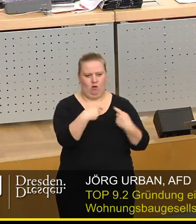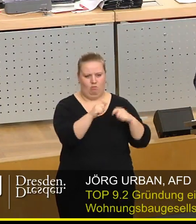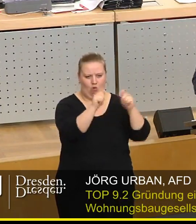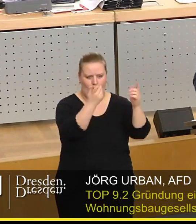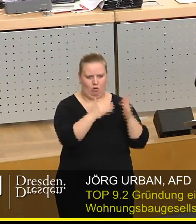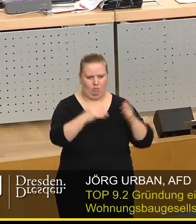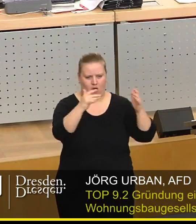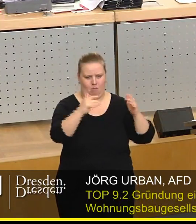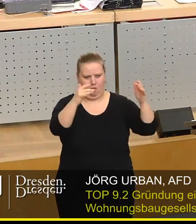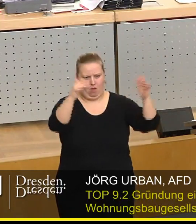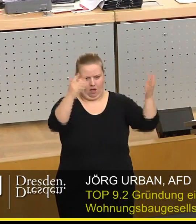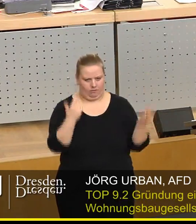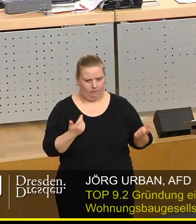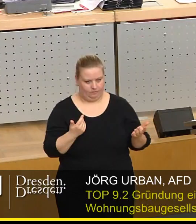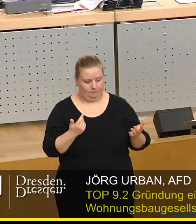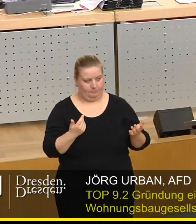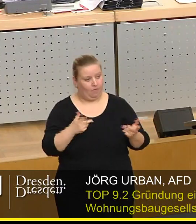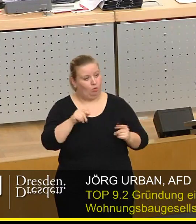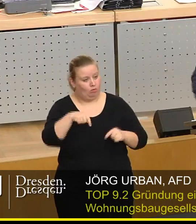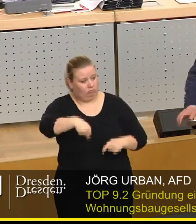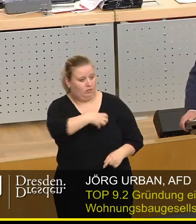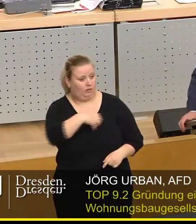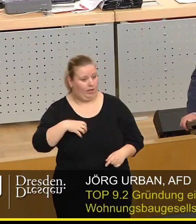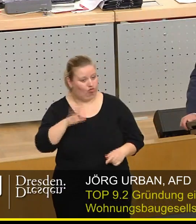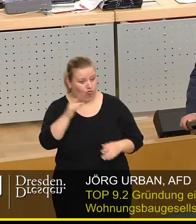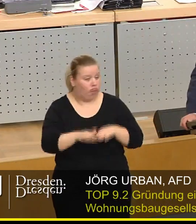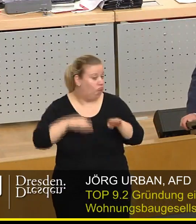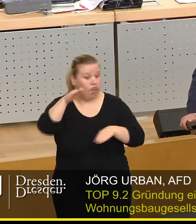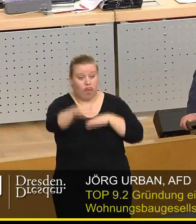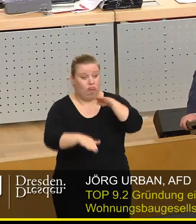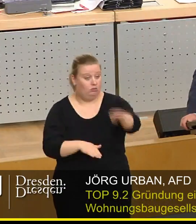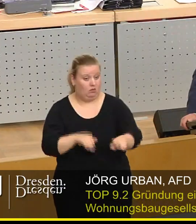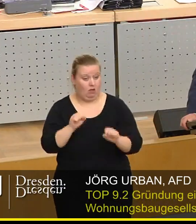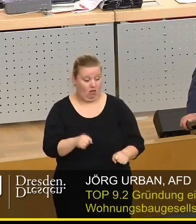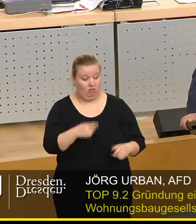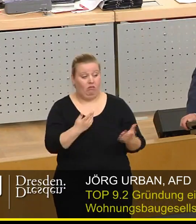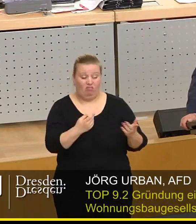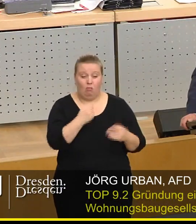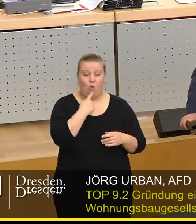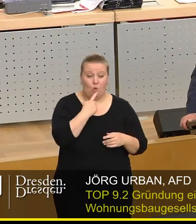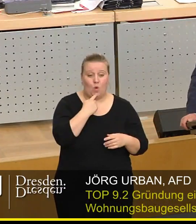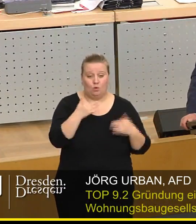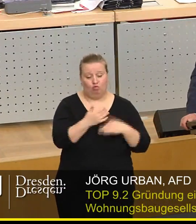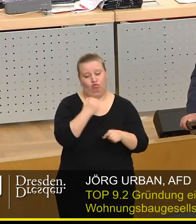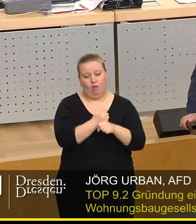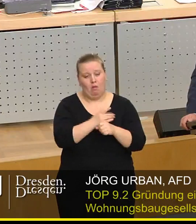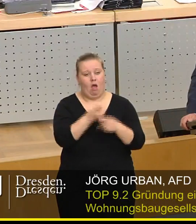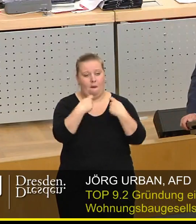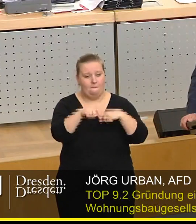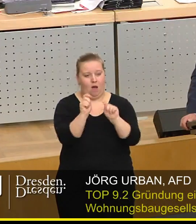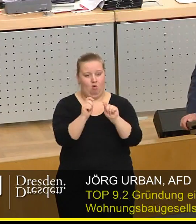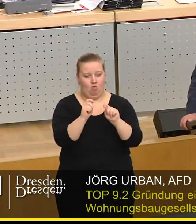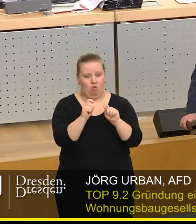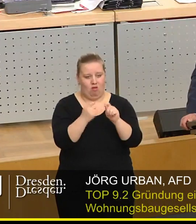ansteigenden Neubau. Hier könnte Dresden schon deutlich weiter sein, wenn Rot-Rot-Grün nicht immer wieder große Bauvorhaben